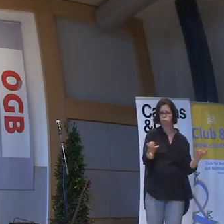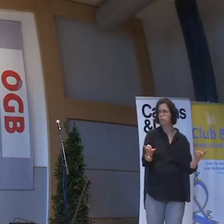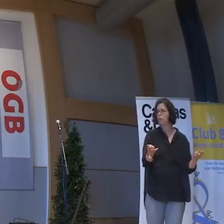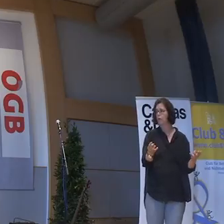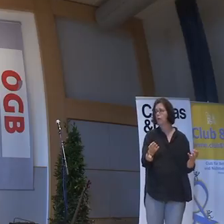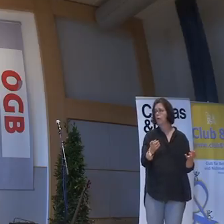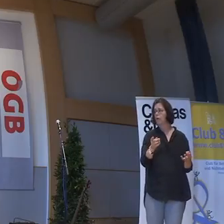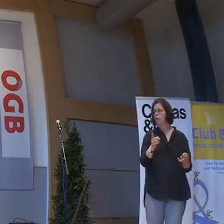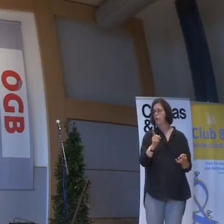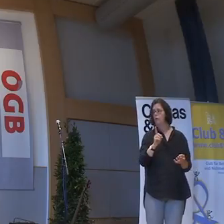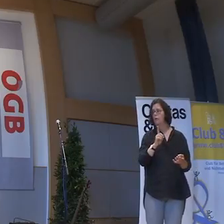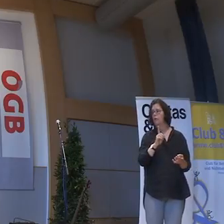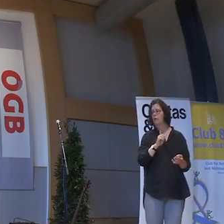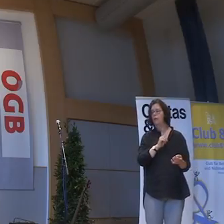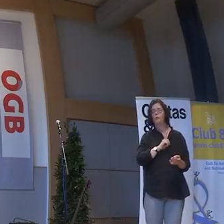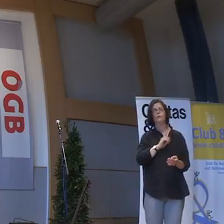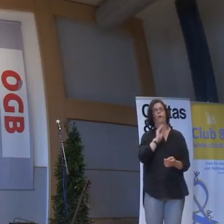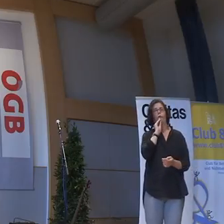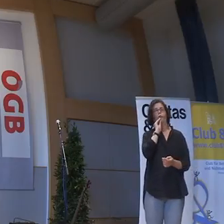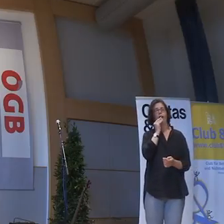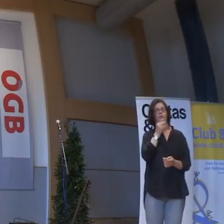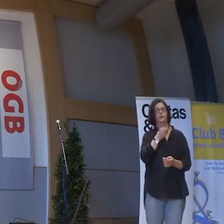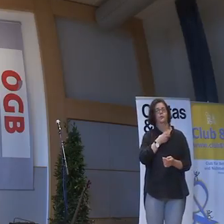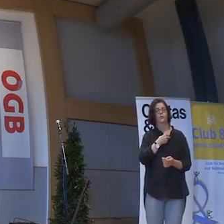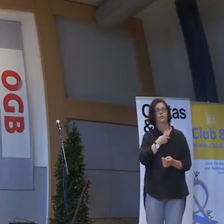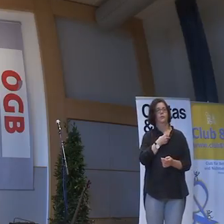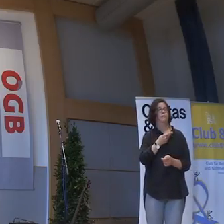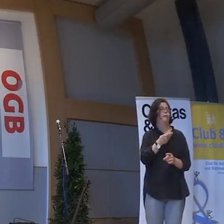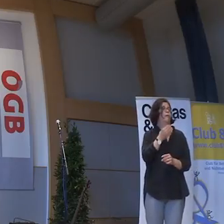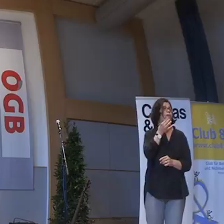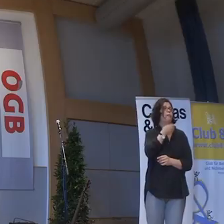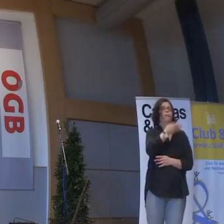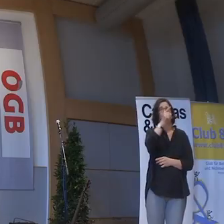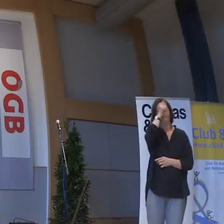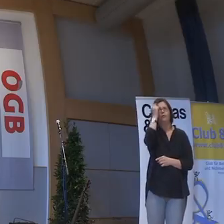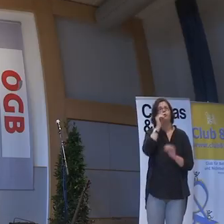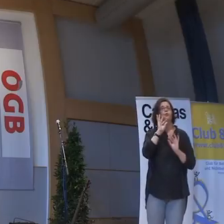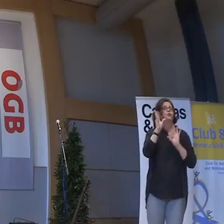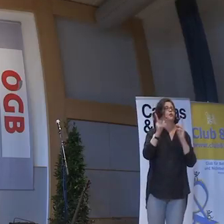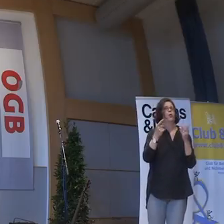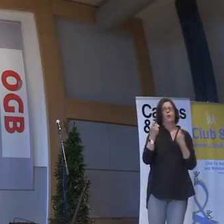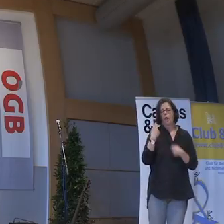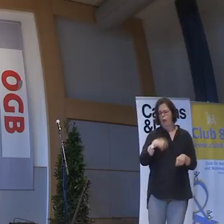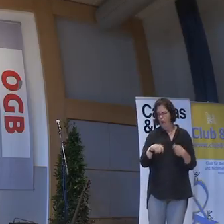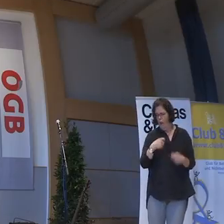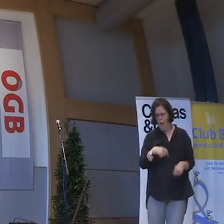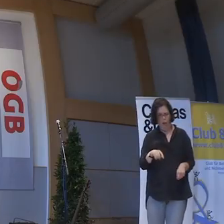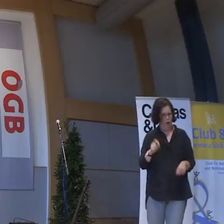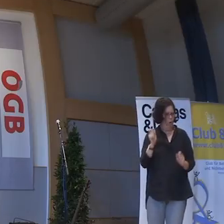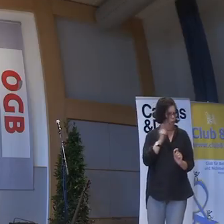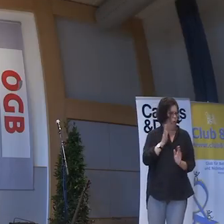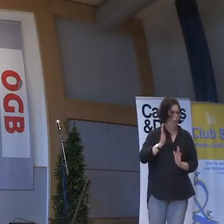und wahnsinnig. Und die waren alle so schön. Die waren alle so schön anzogen, die waren alle so